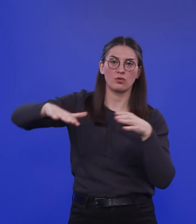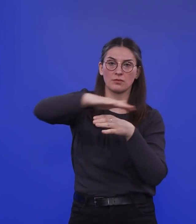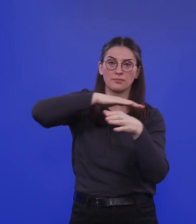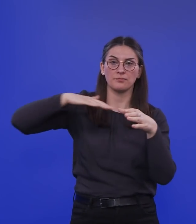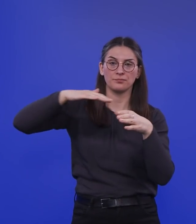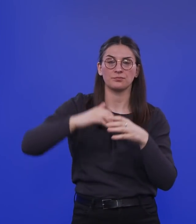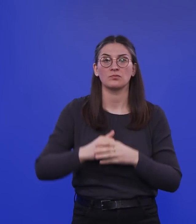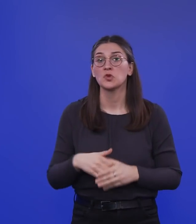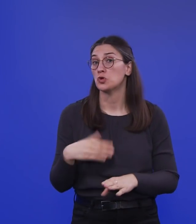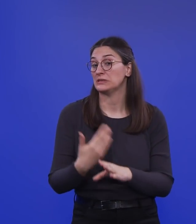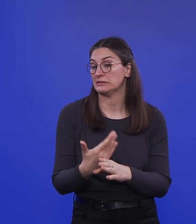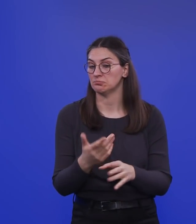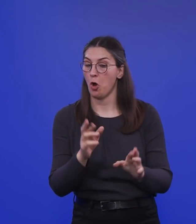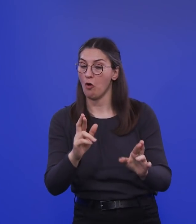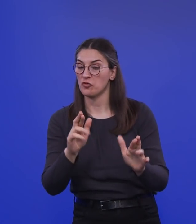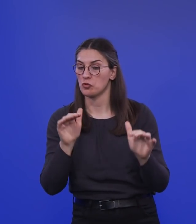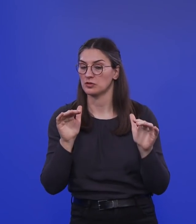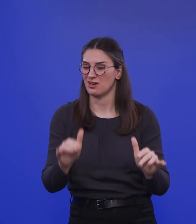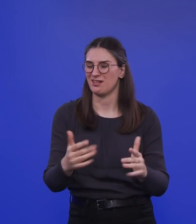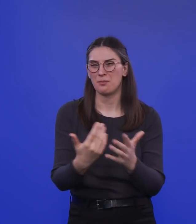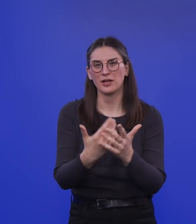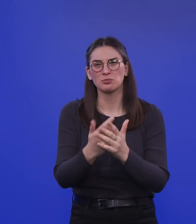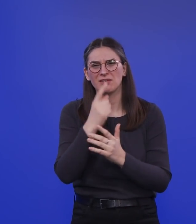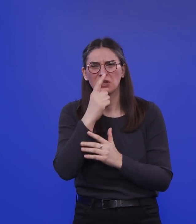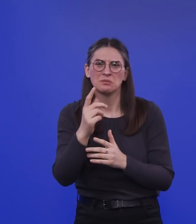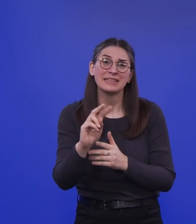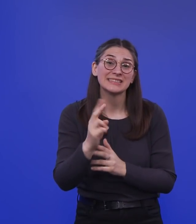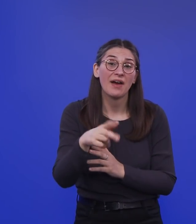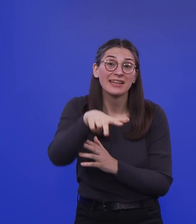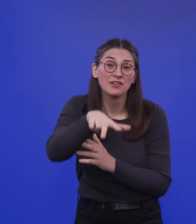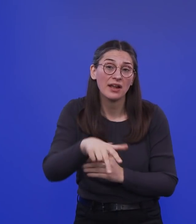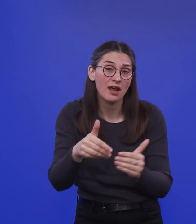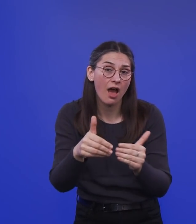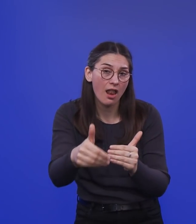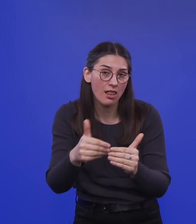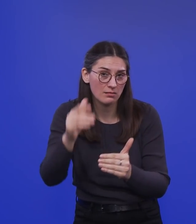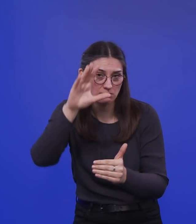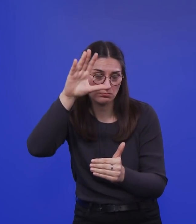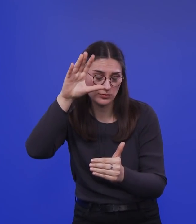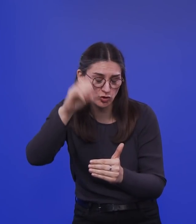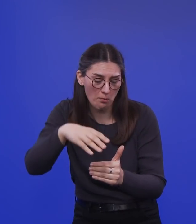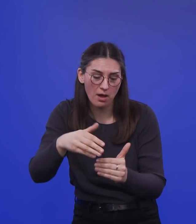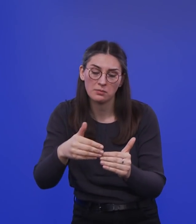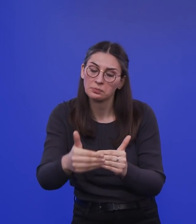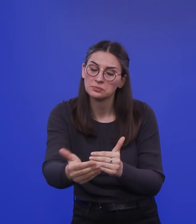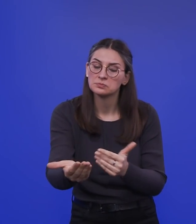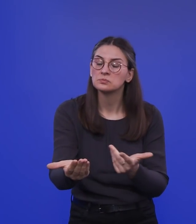große Hoffnung, dass man beispielsweise gegen Ende des zweiten Quartals, also in die Sommermonate hinein in Deutschland, schon